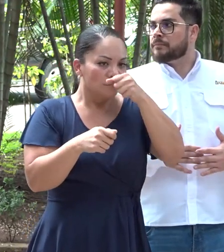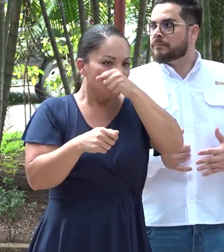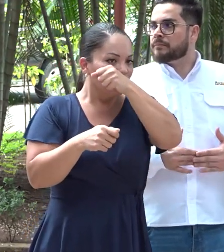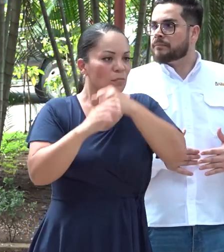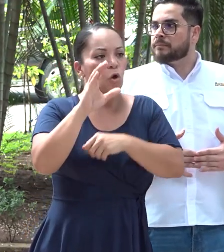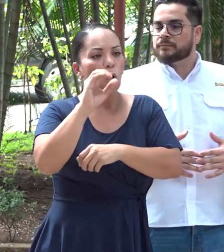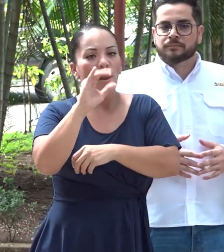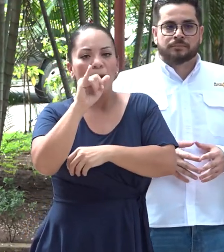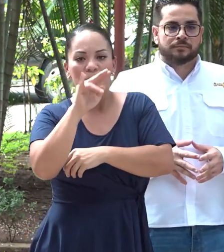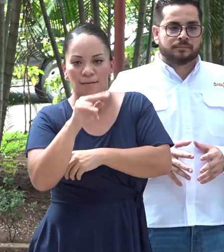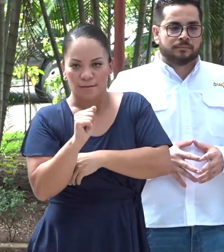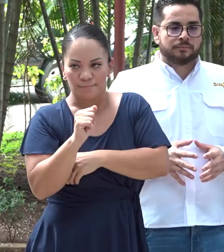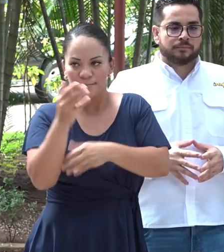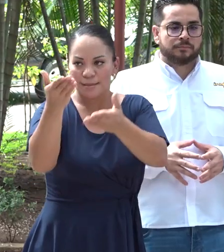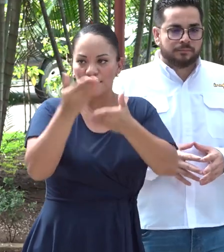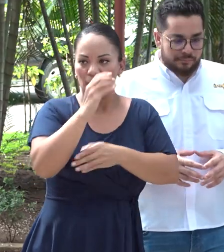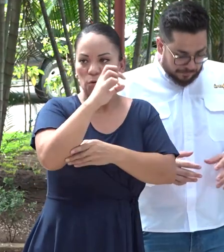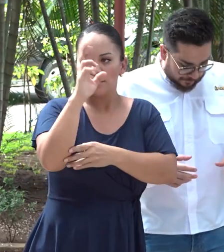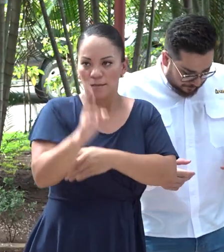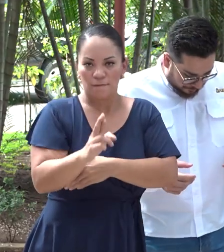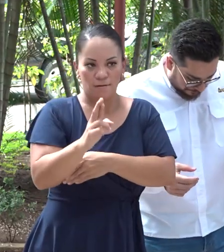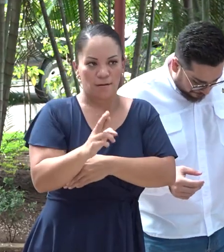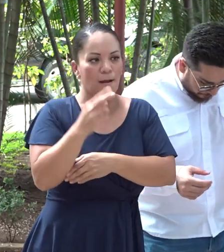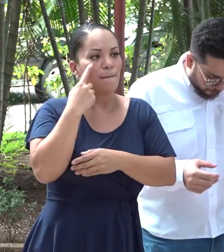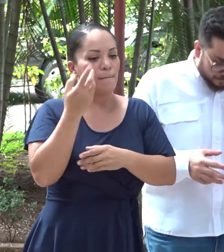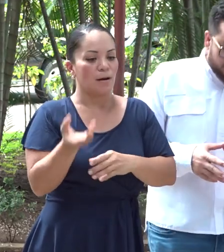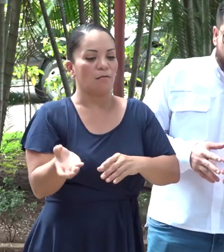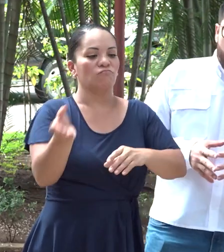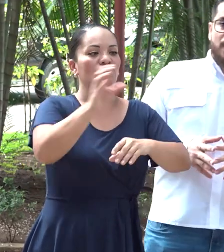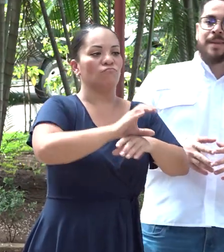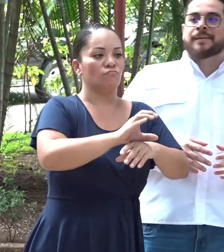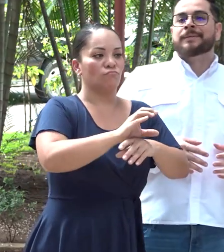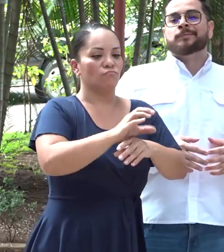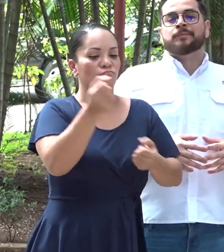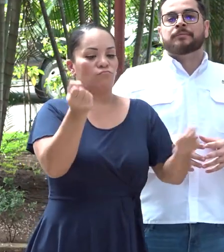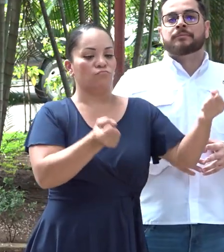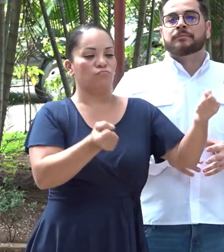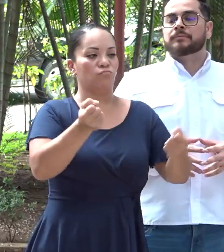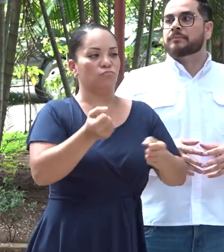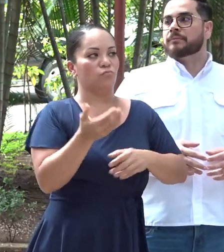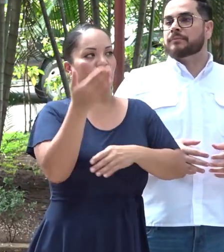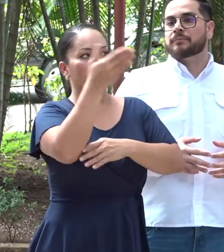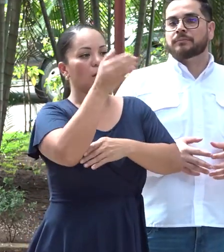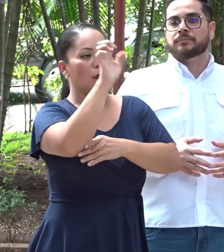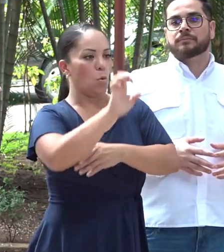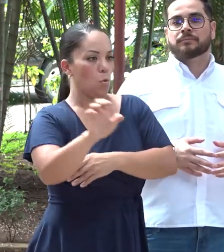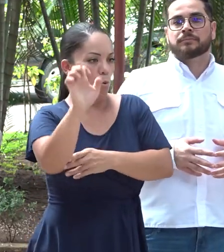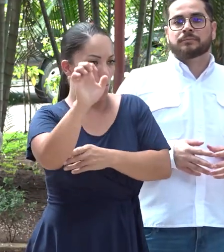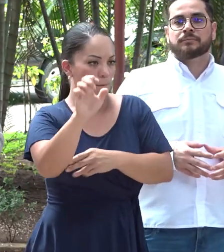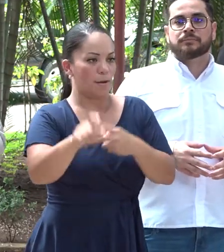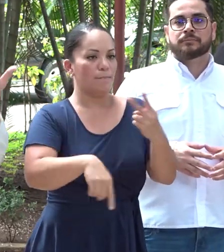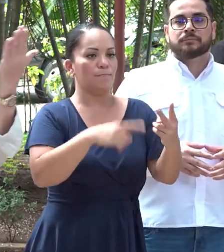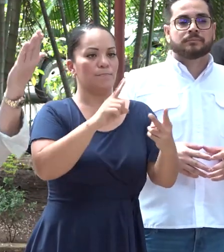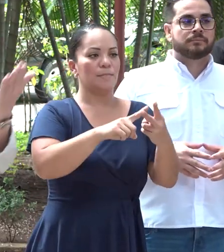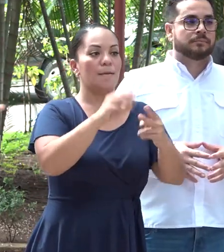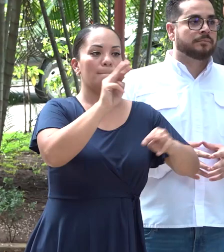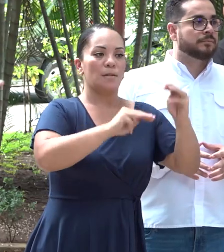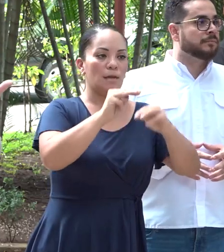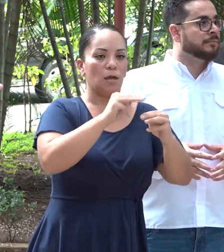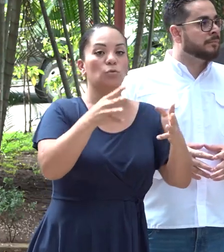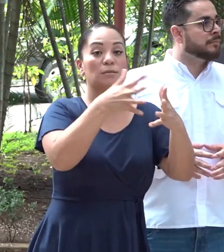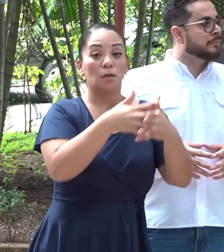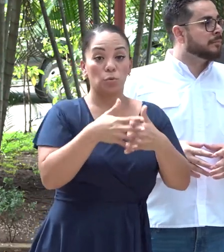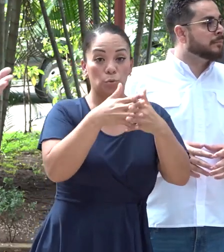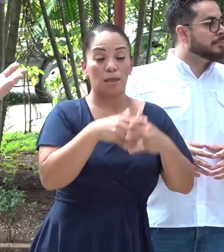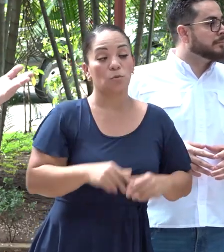en Costa Rica para subirla a los contenedores, que se vaya para Europa y que se vaya para los mercados de Estados